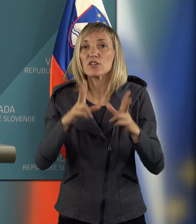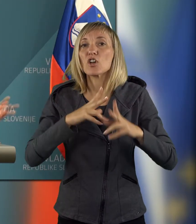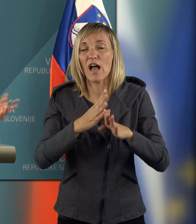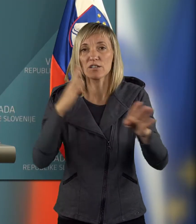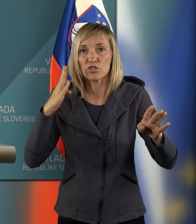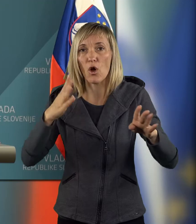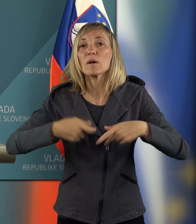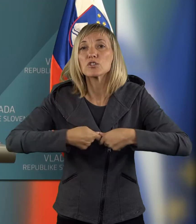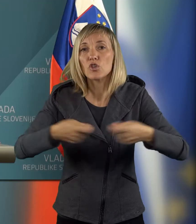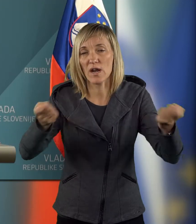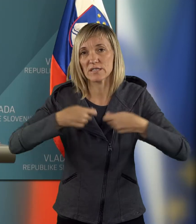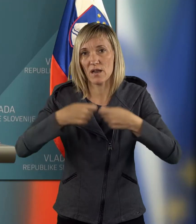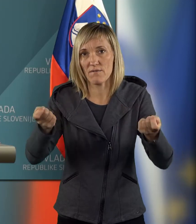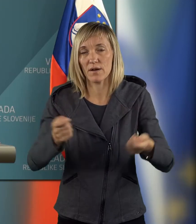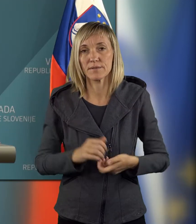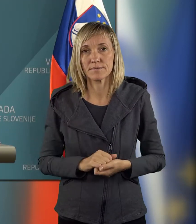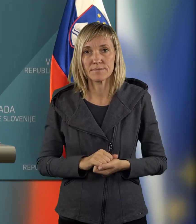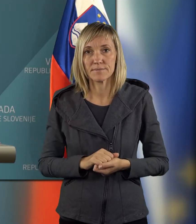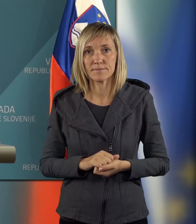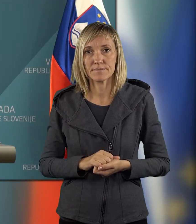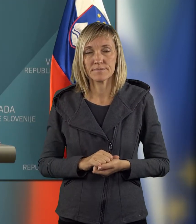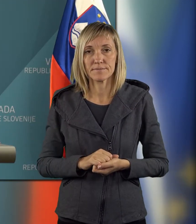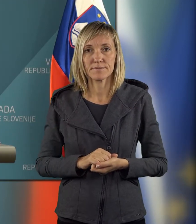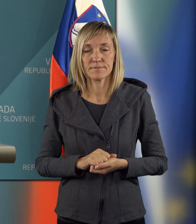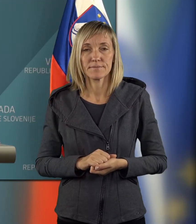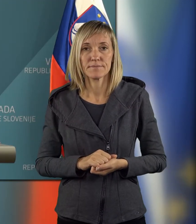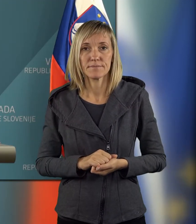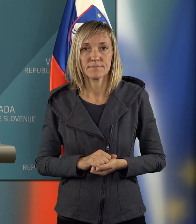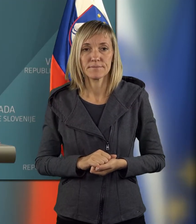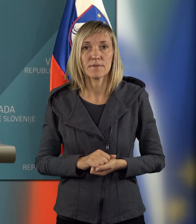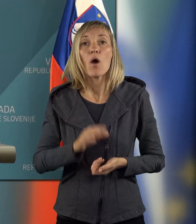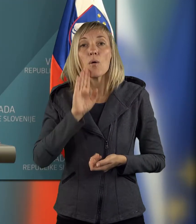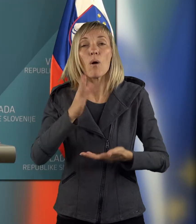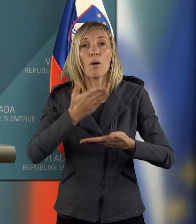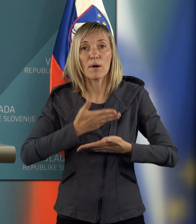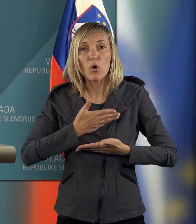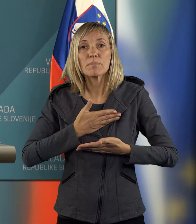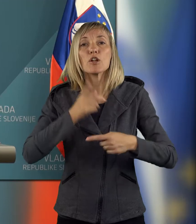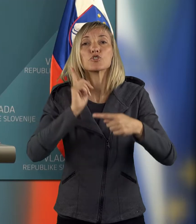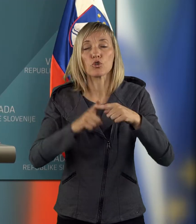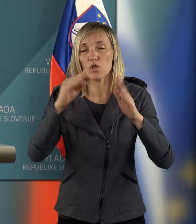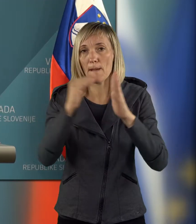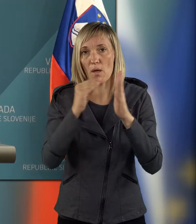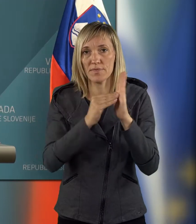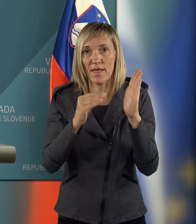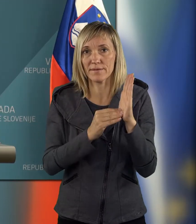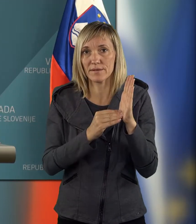a ne. In so potem lahko pač vsak sam odločil, kako. Bomo pa dobili realne podatke. In prve ocene